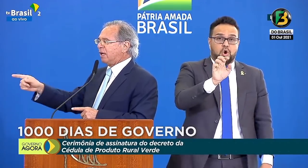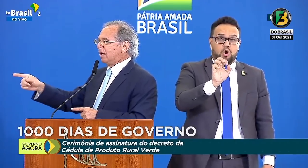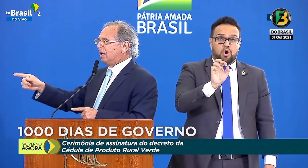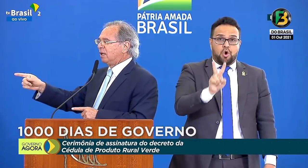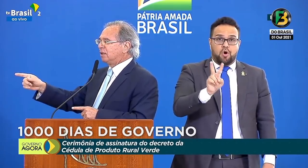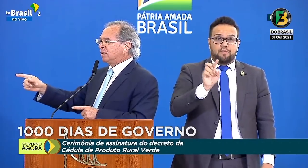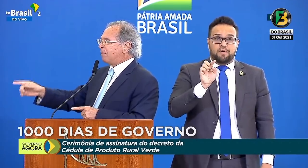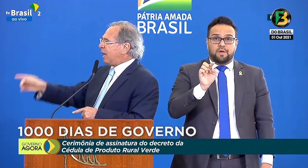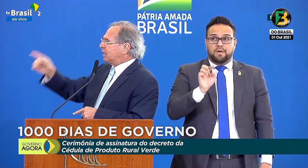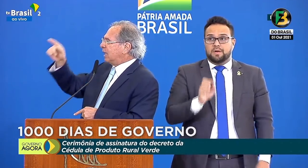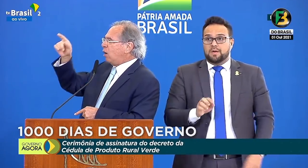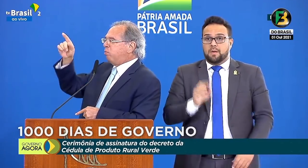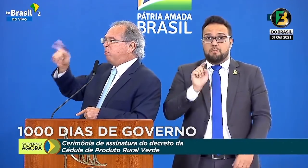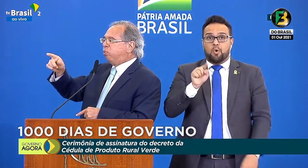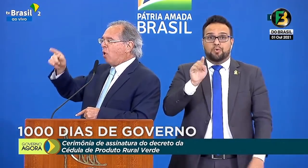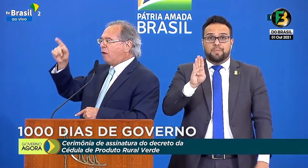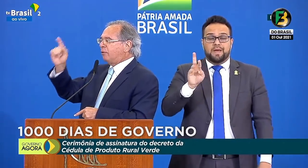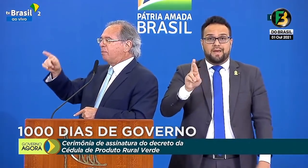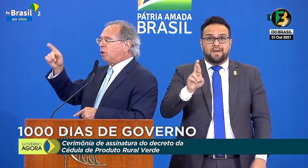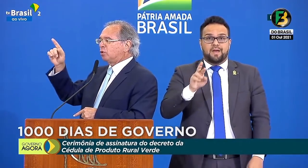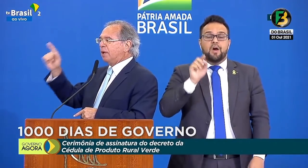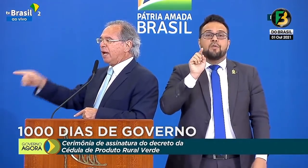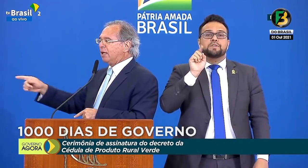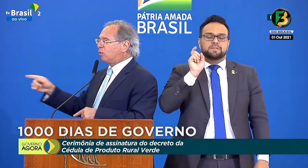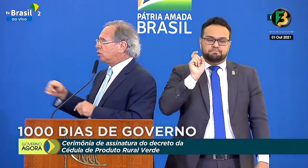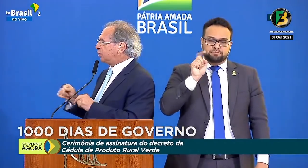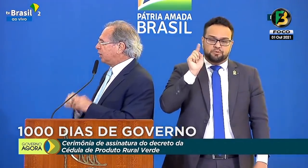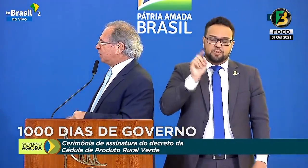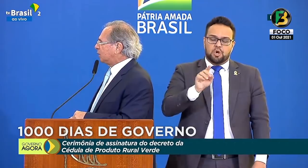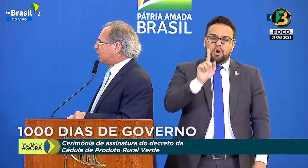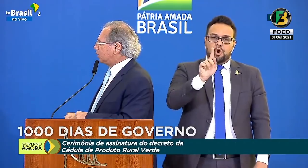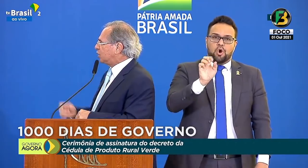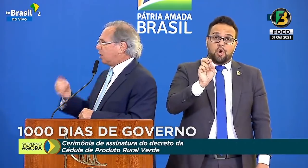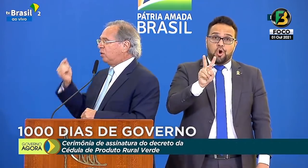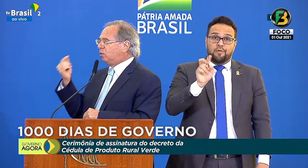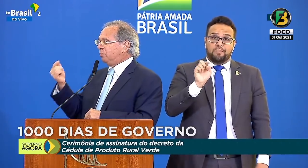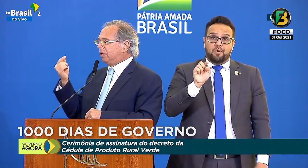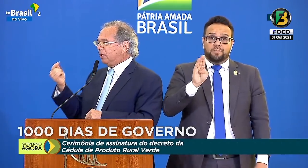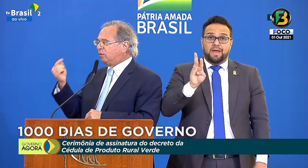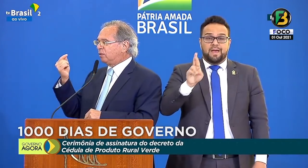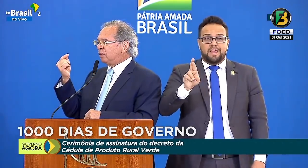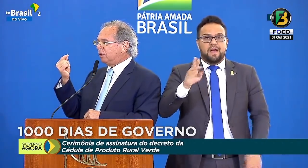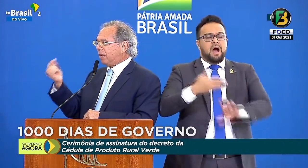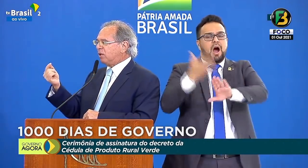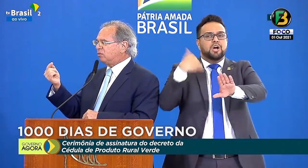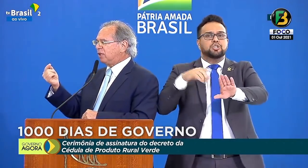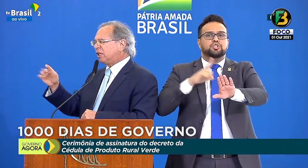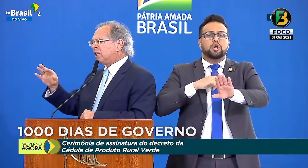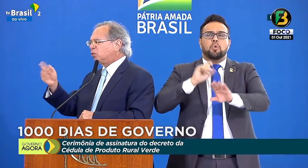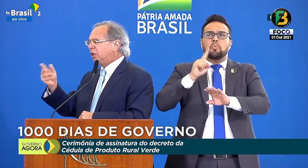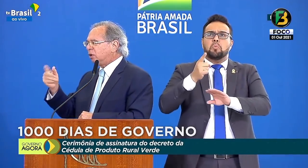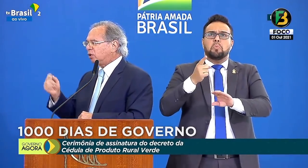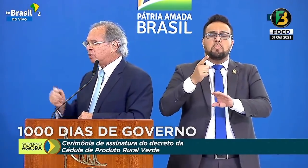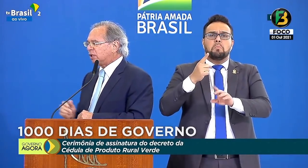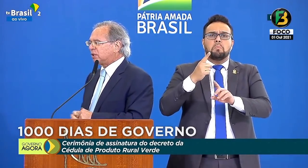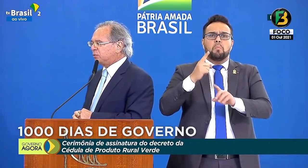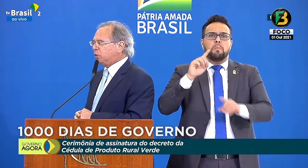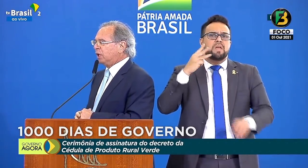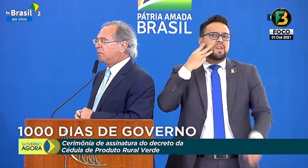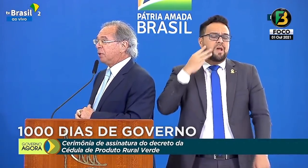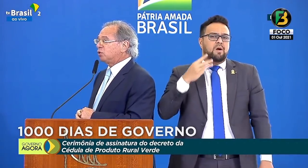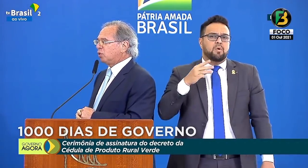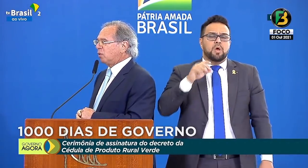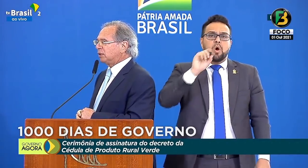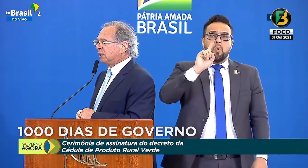.br. Você aperta lá o gov.br. Quando nós chegamos aqui, tinha um milhão e meio, na verdade, um milhão e 800